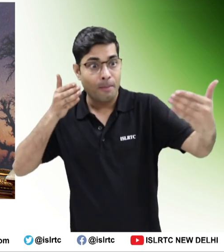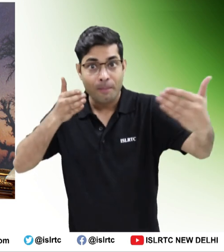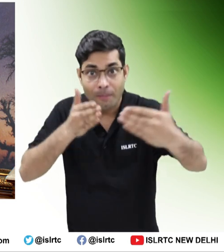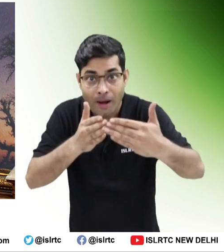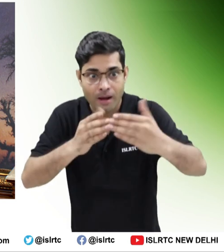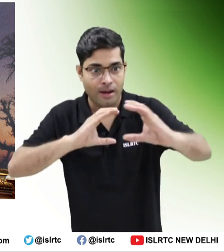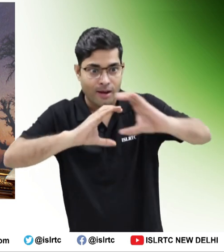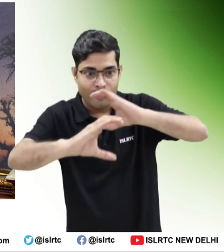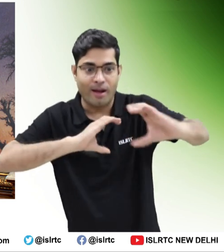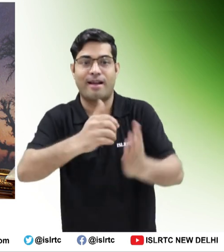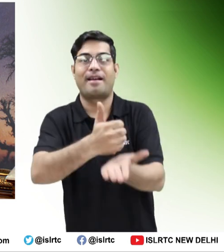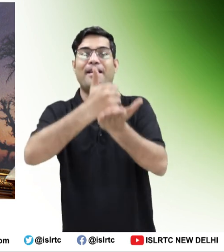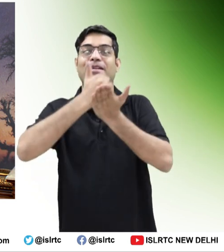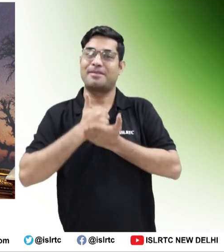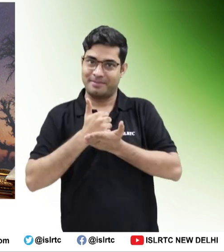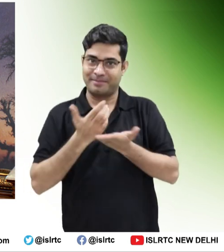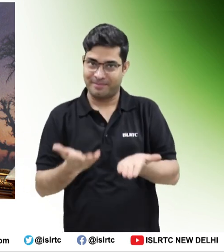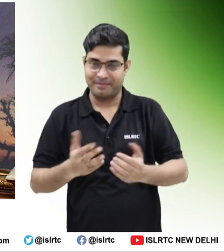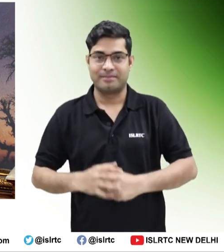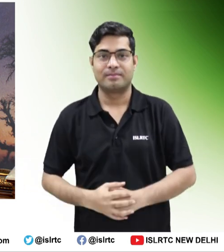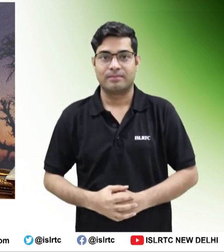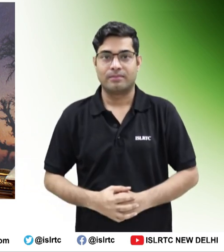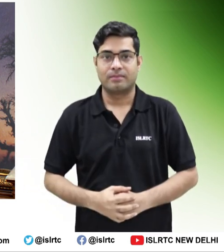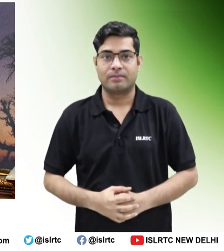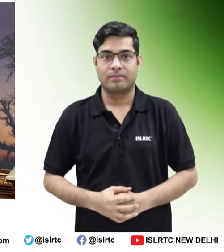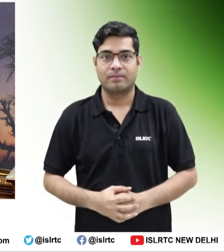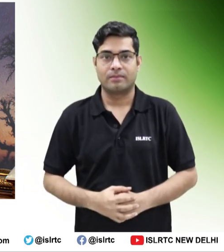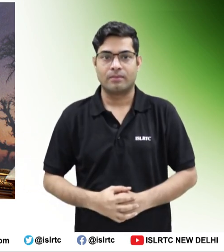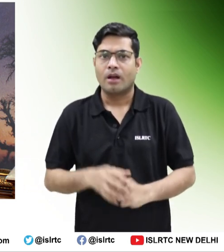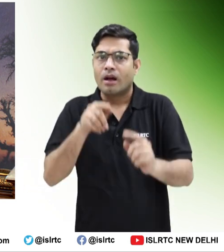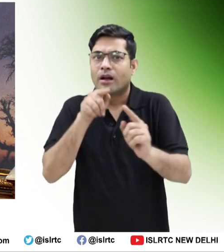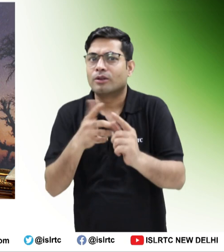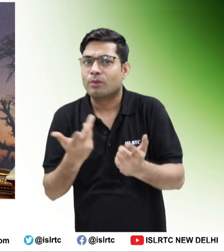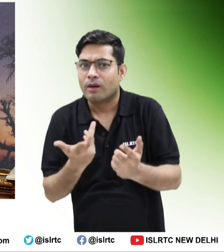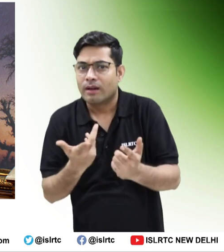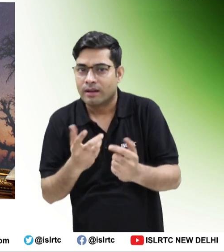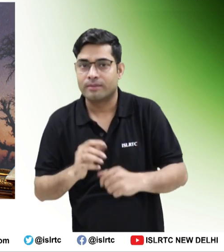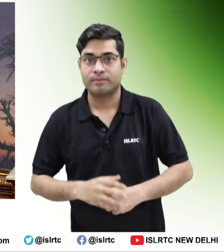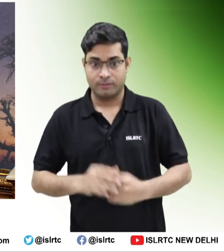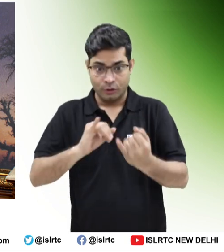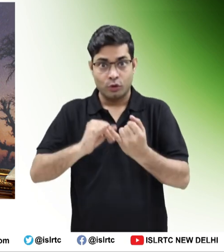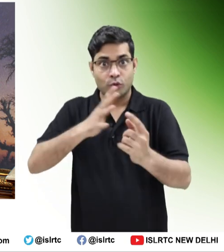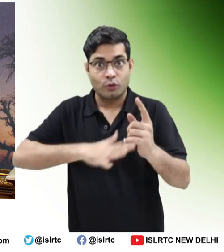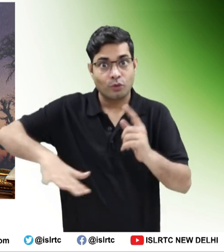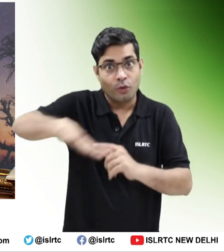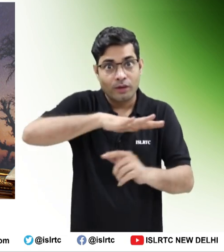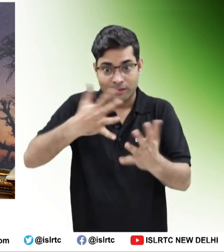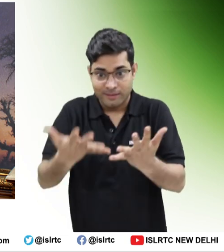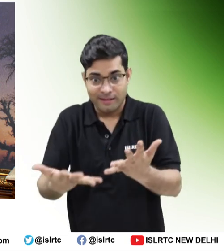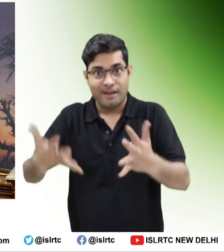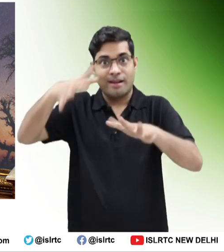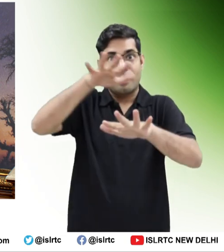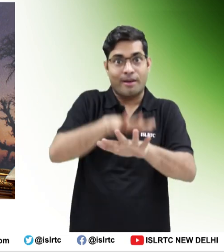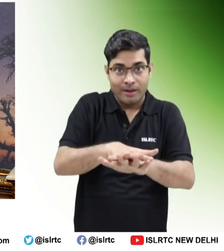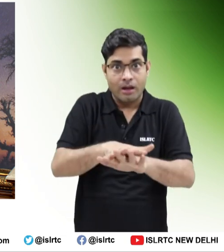सीखने से हमें उनके साथ आसानी से समवाद करने में मदद मिलेगी यह हमें